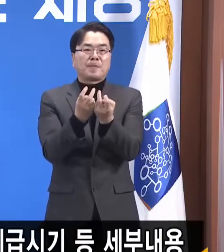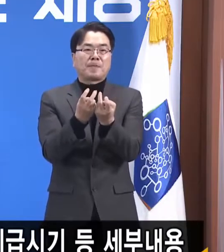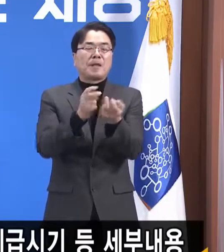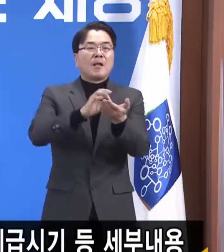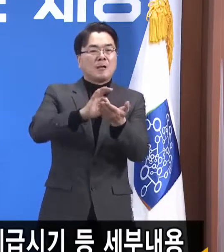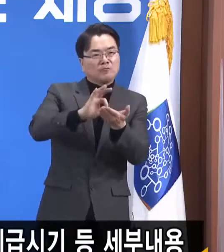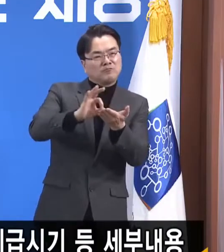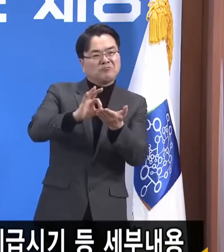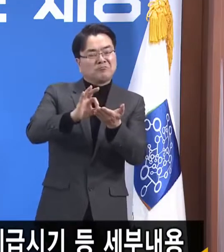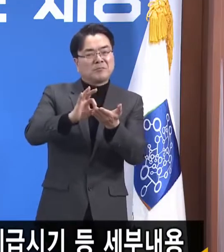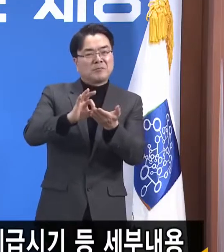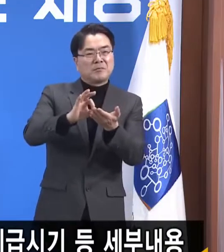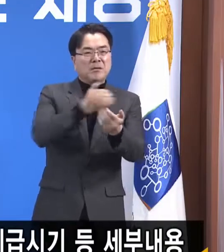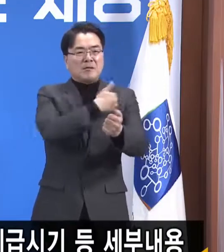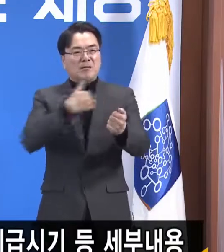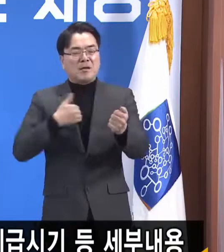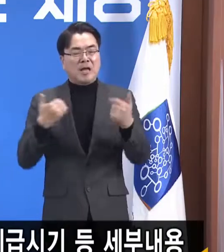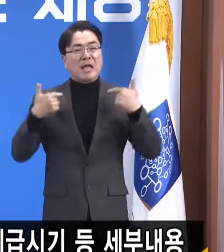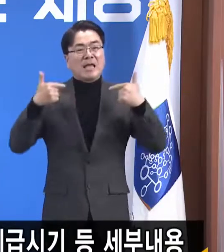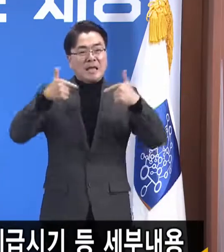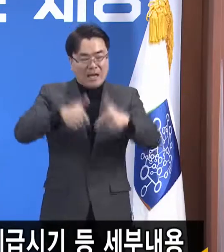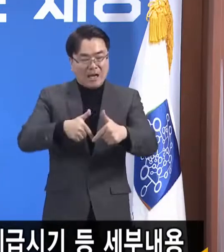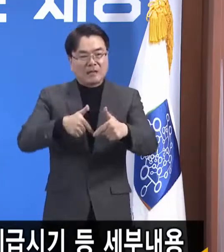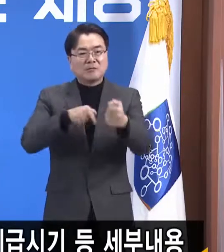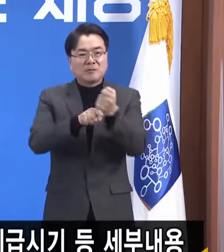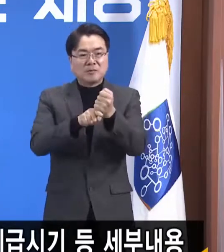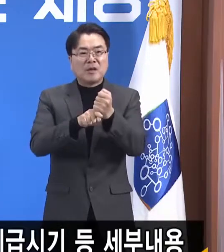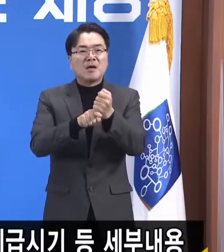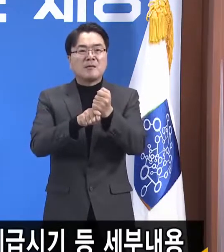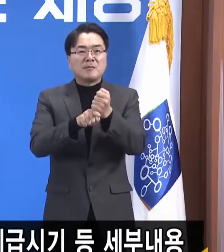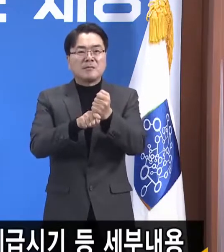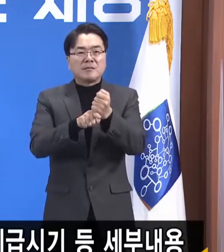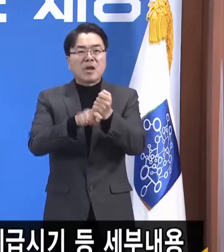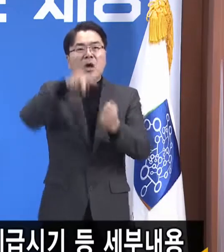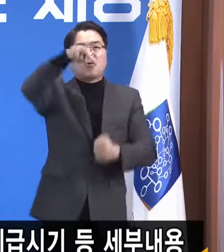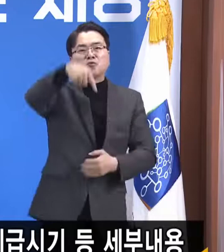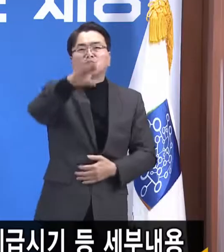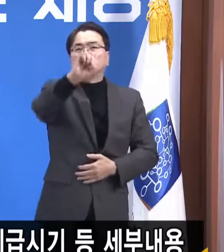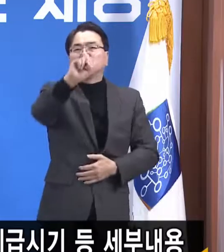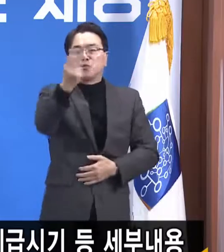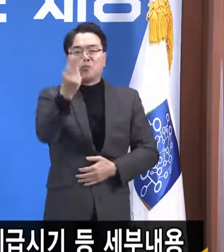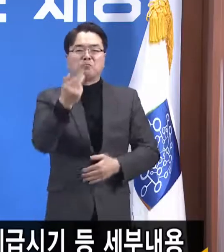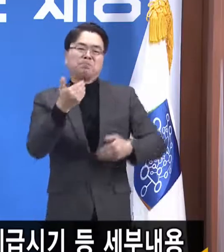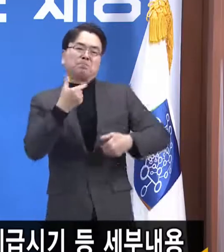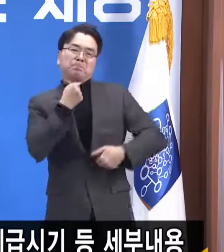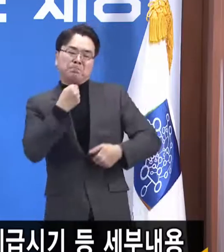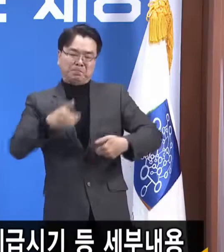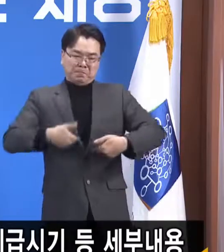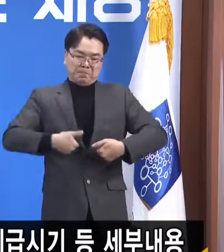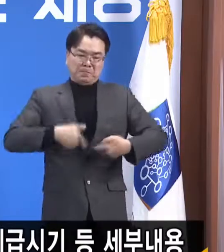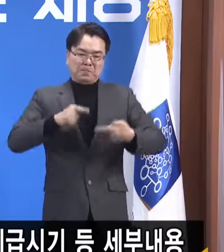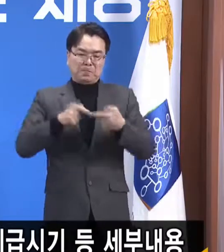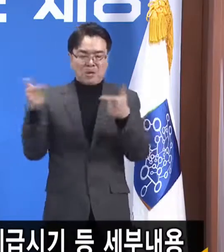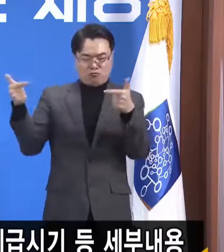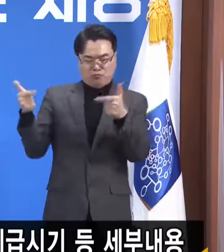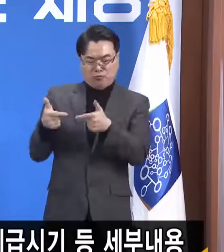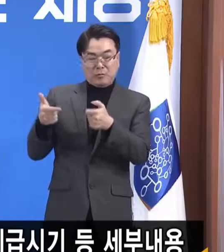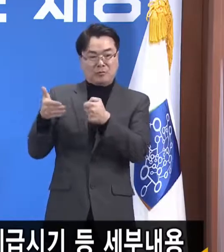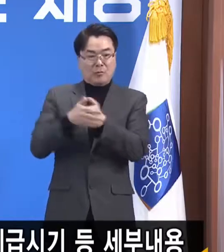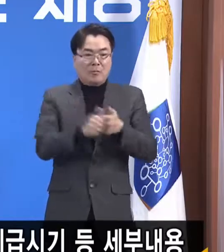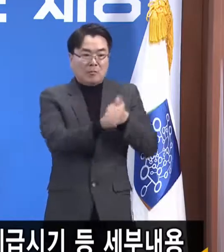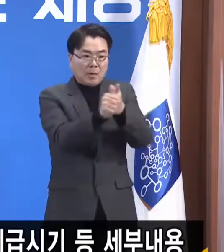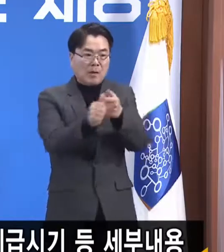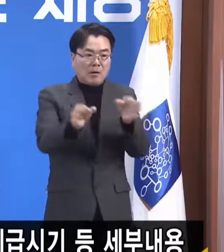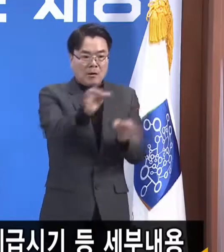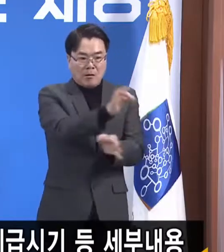역량이 취약해져서 결국 수요가 줄어드는 만큼 경제성장이 정체되고